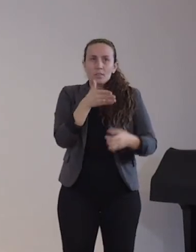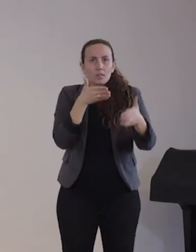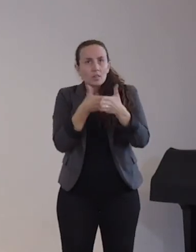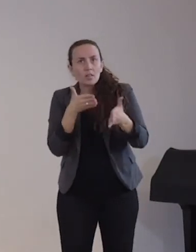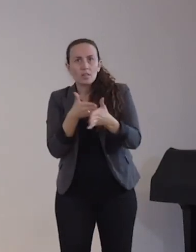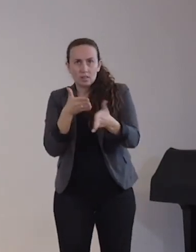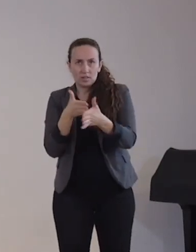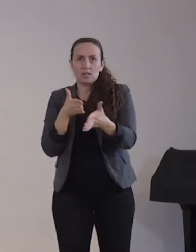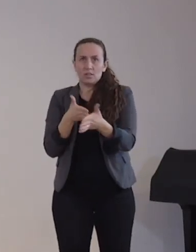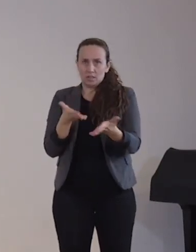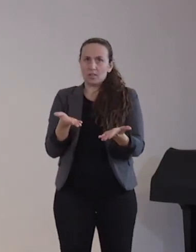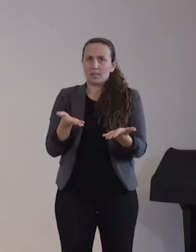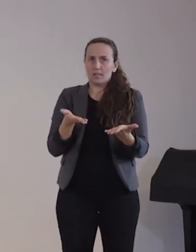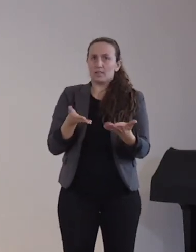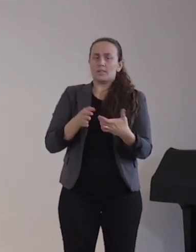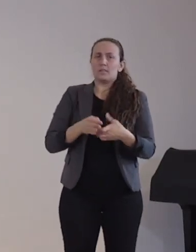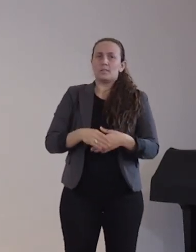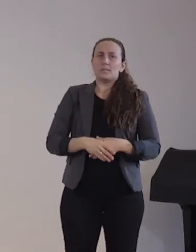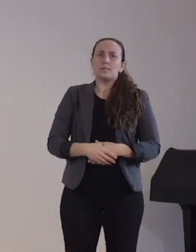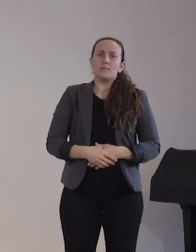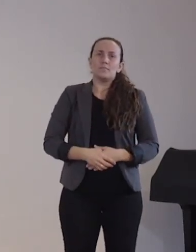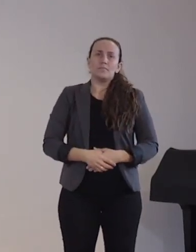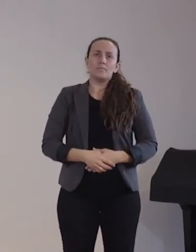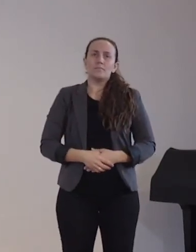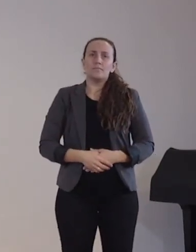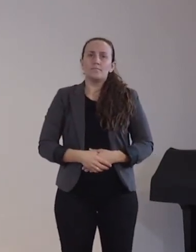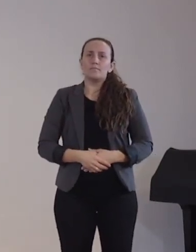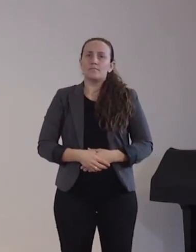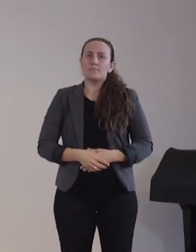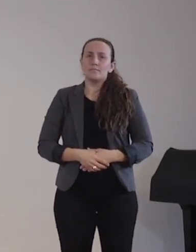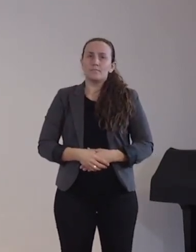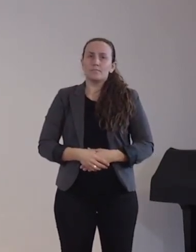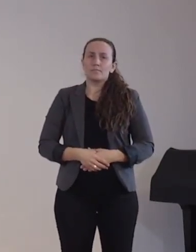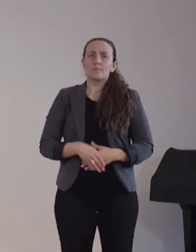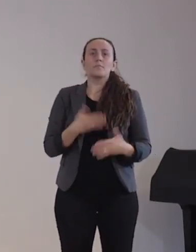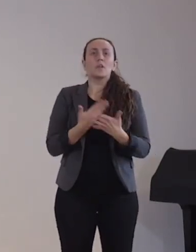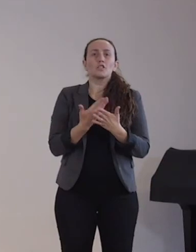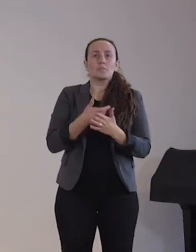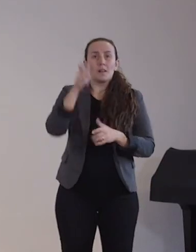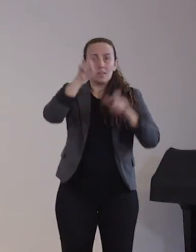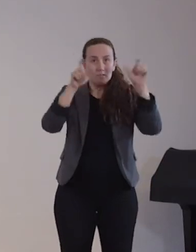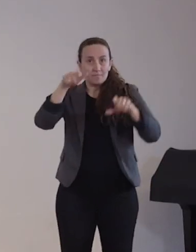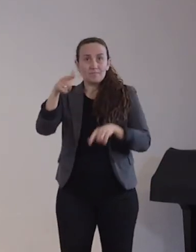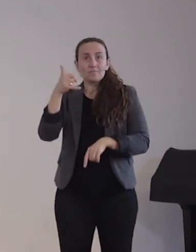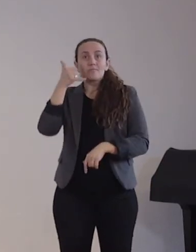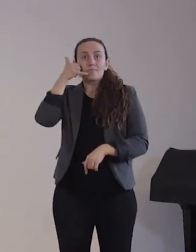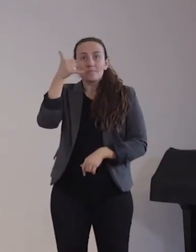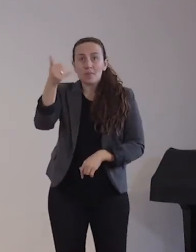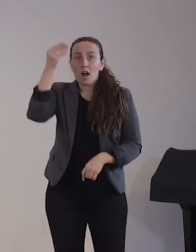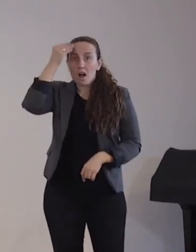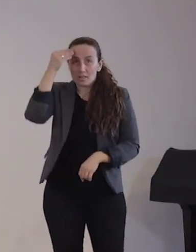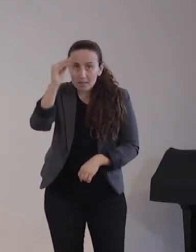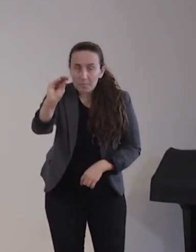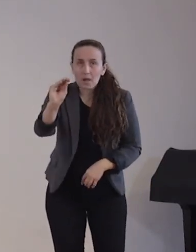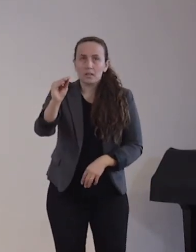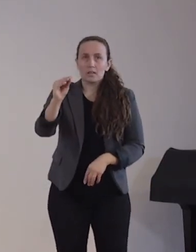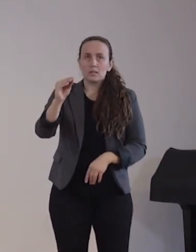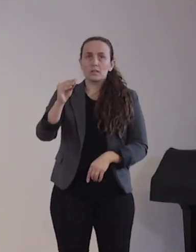so einfach, sich entweder telefonisch oder auch per Mail einzumelden. Auch ist es für einige